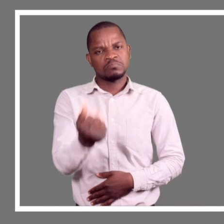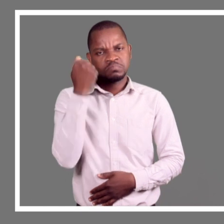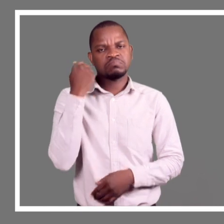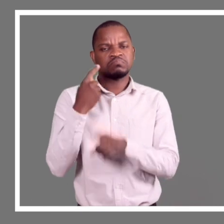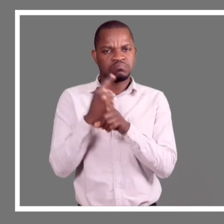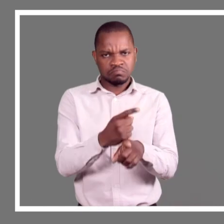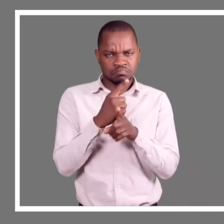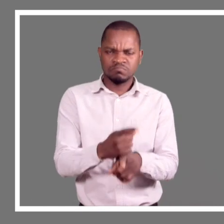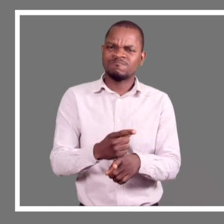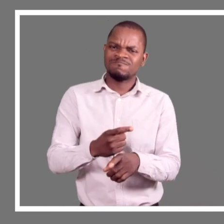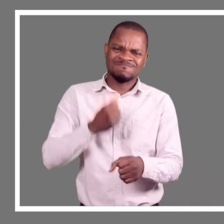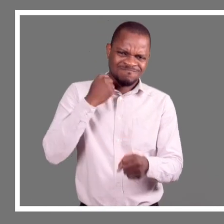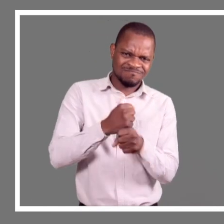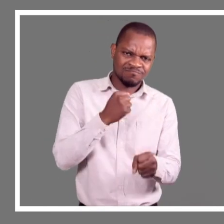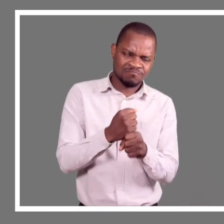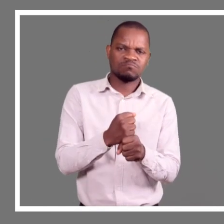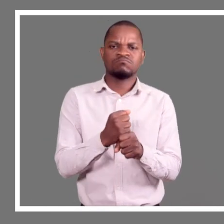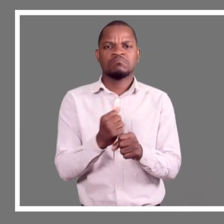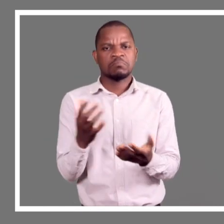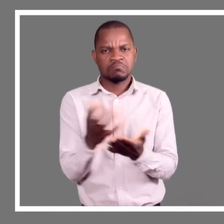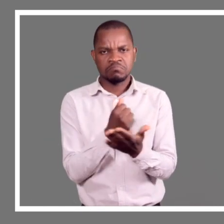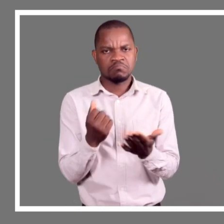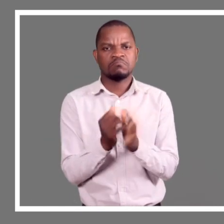coisa para o seu uso pessoal, o seu rendimento.